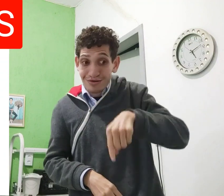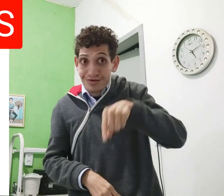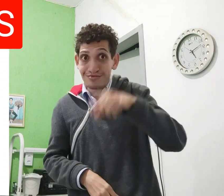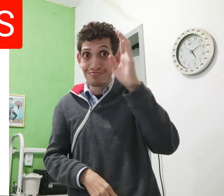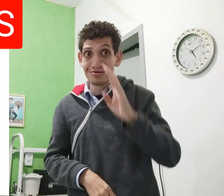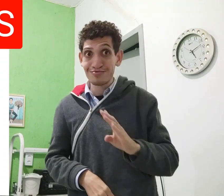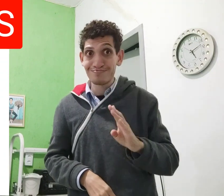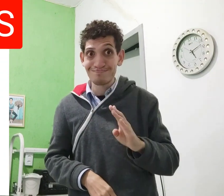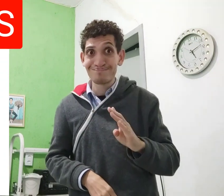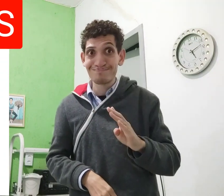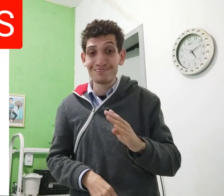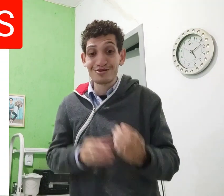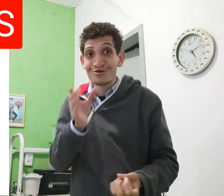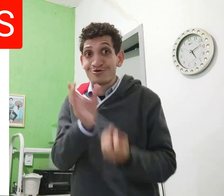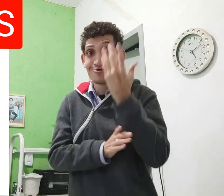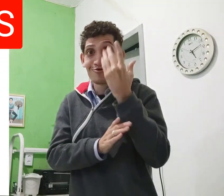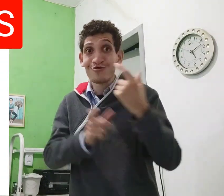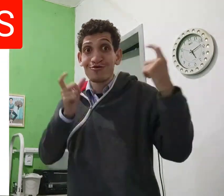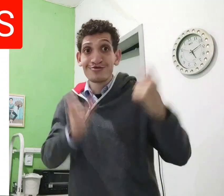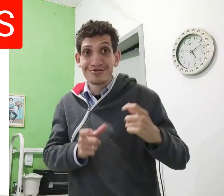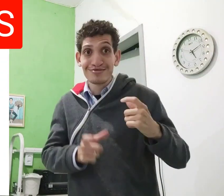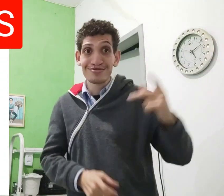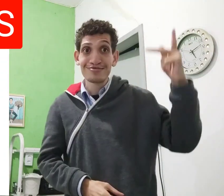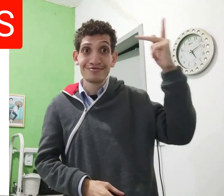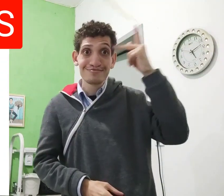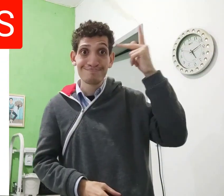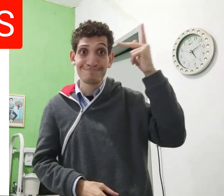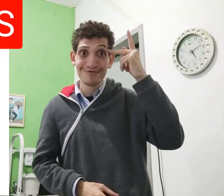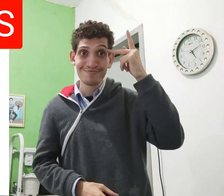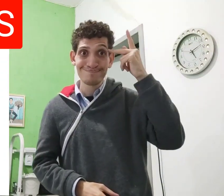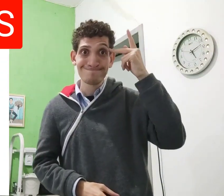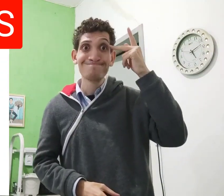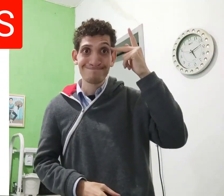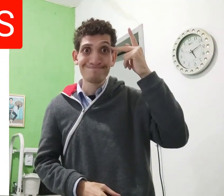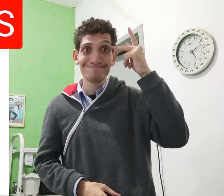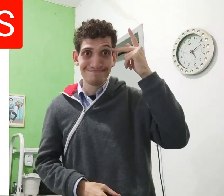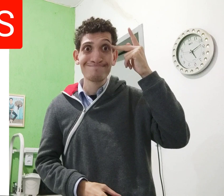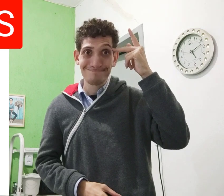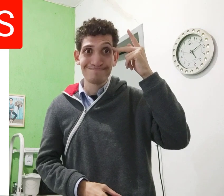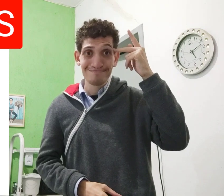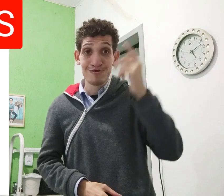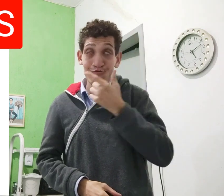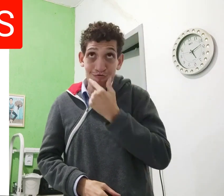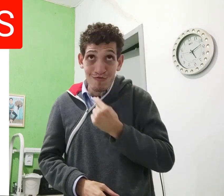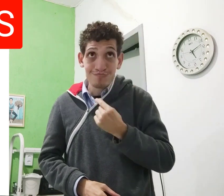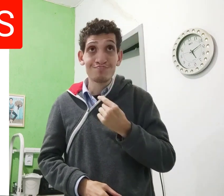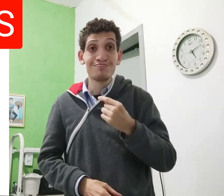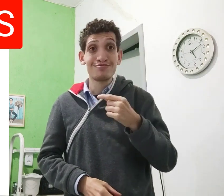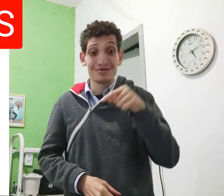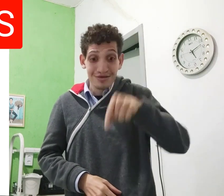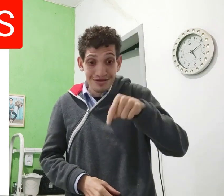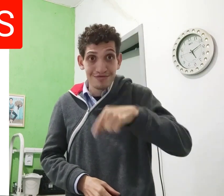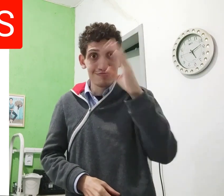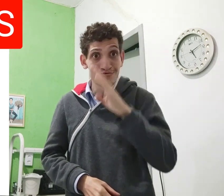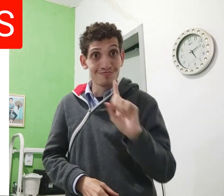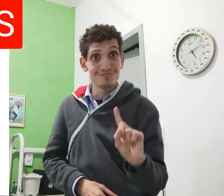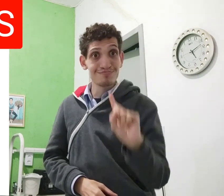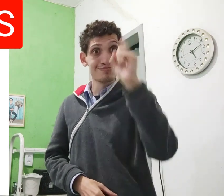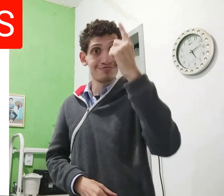é, e mora, e nasceu, e mudou lá, e mudou pra cá? Não, o homem é aqui no Brasil, ele criou aonde? Em São